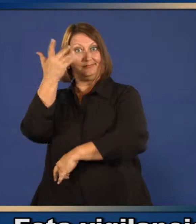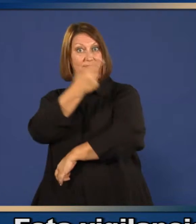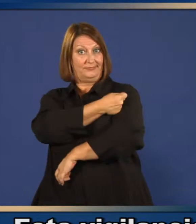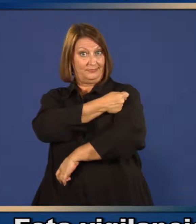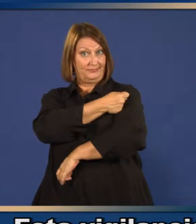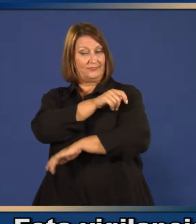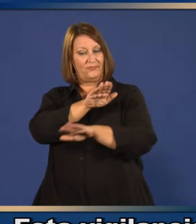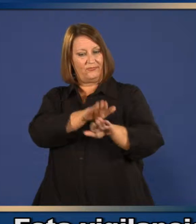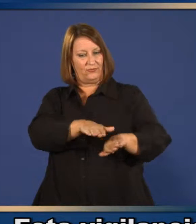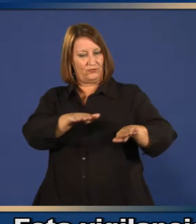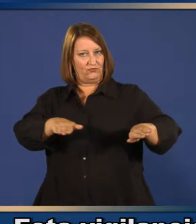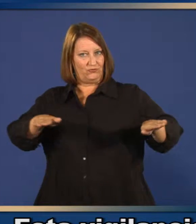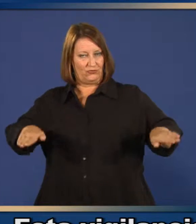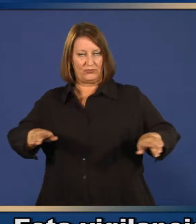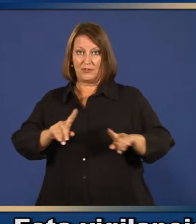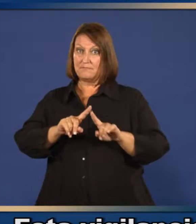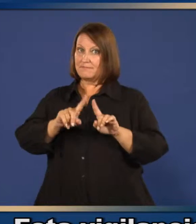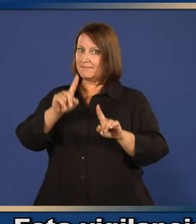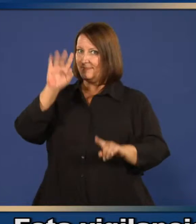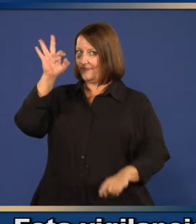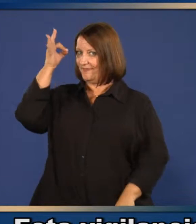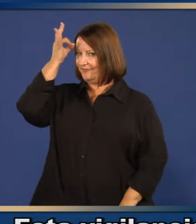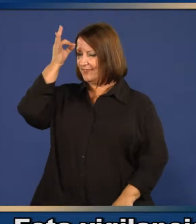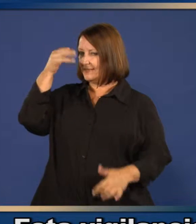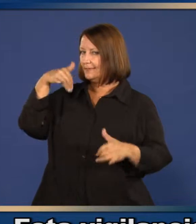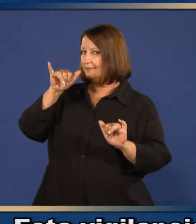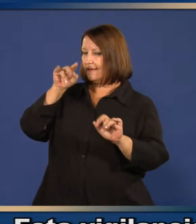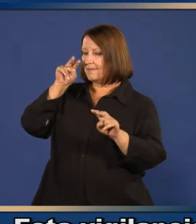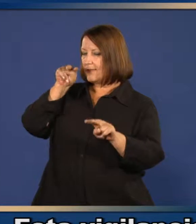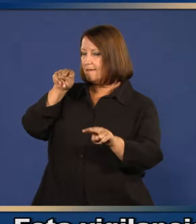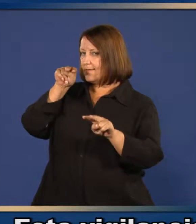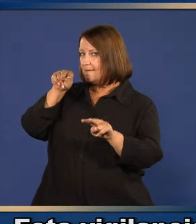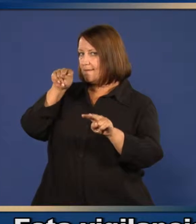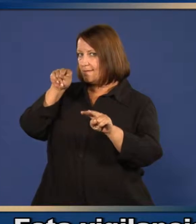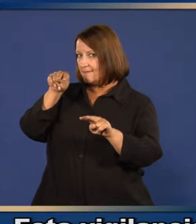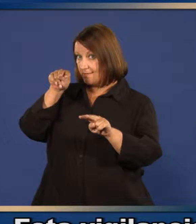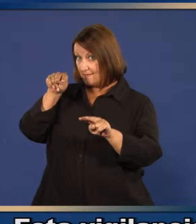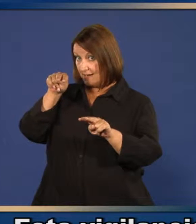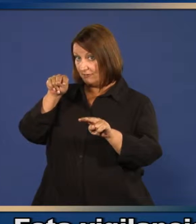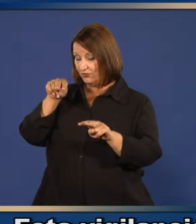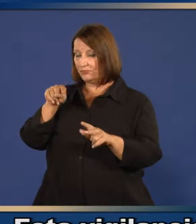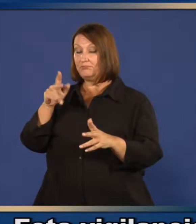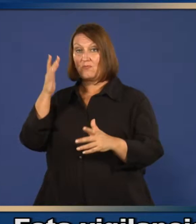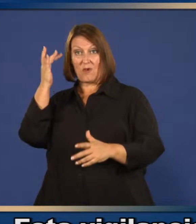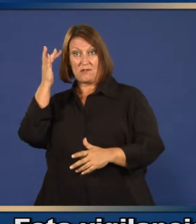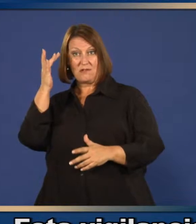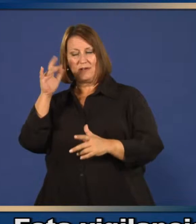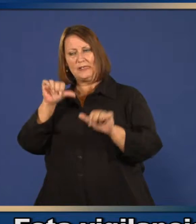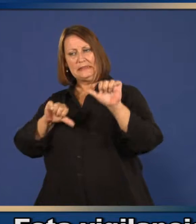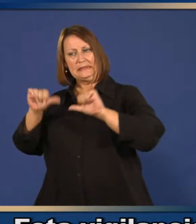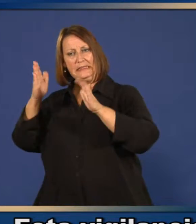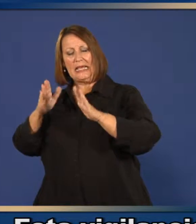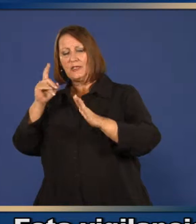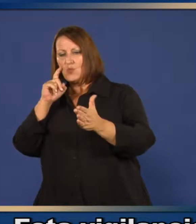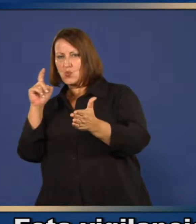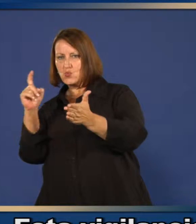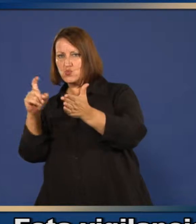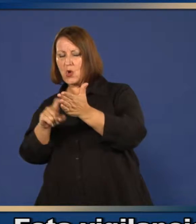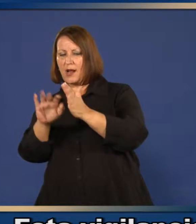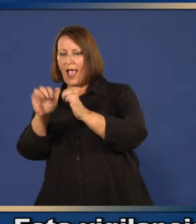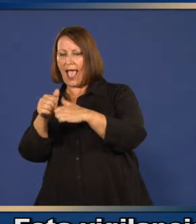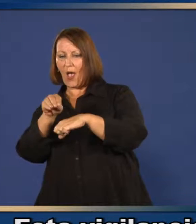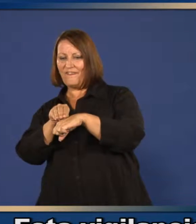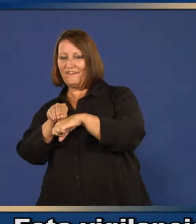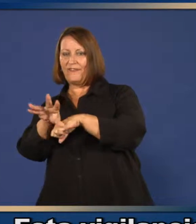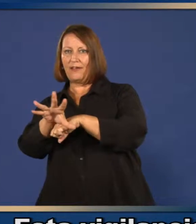Esta vigilancia continua asegura que los investigadores descubrirán cualquier efecto secundario